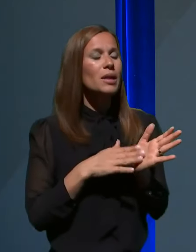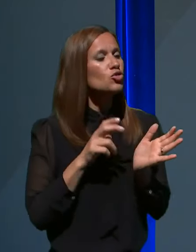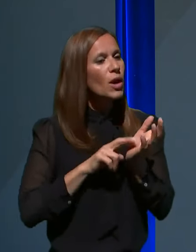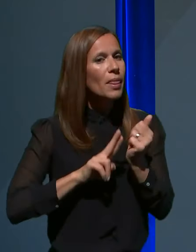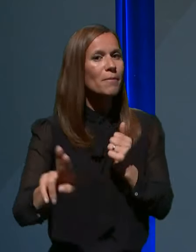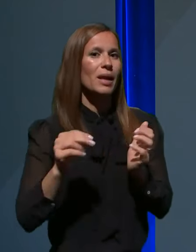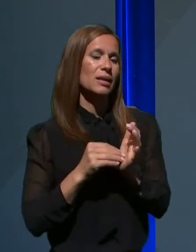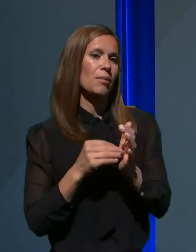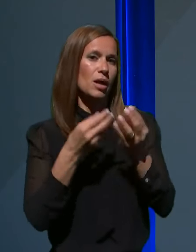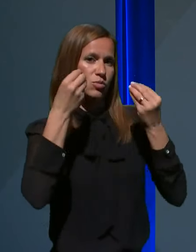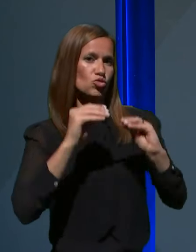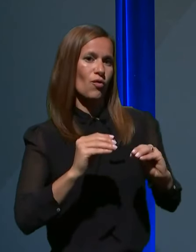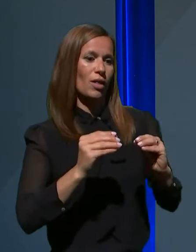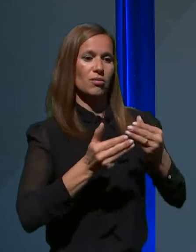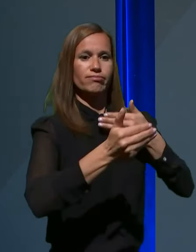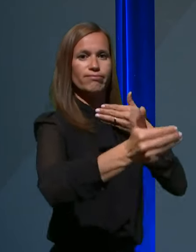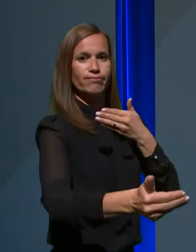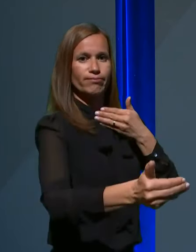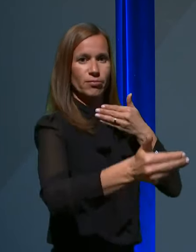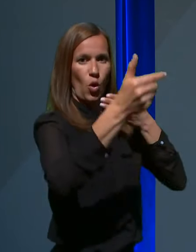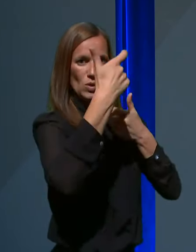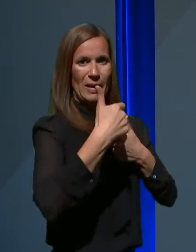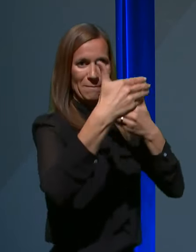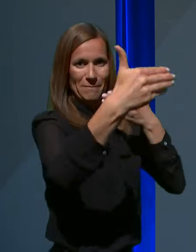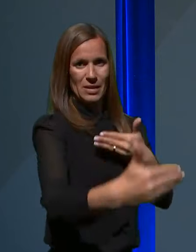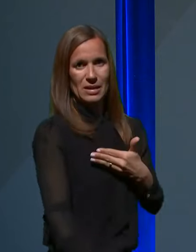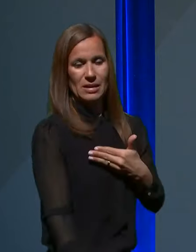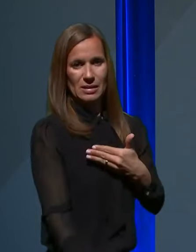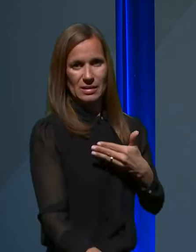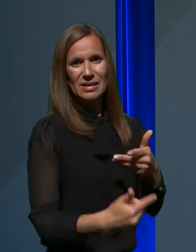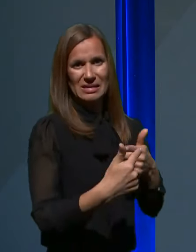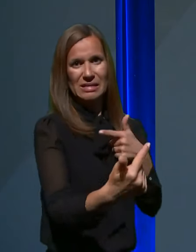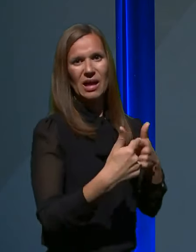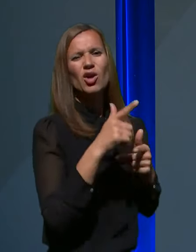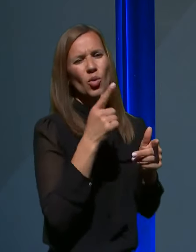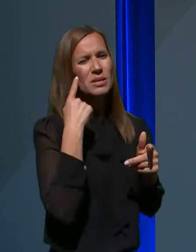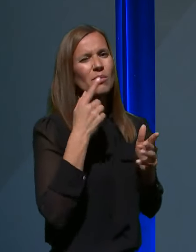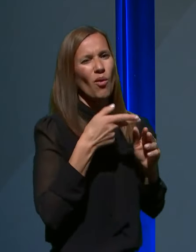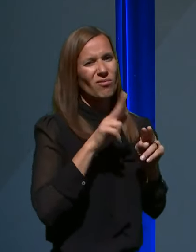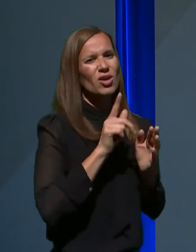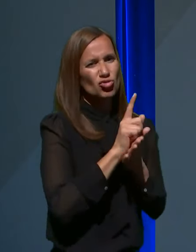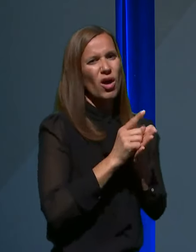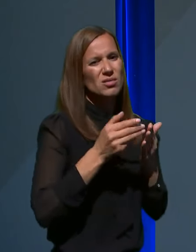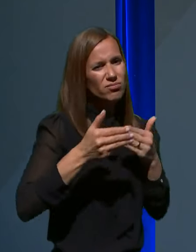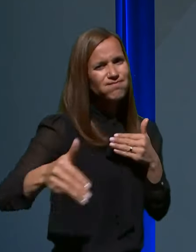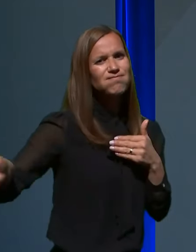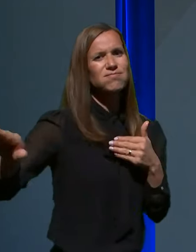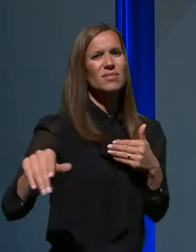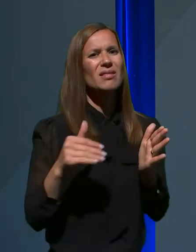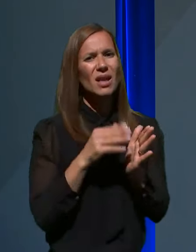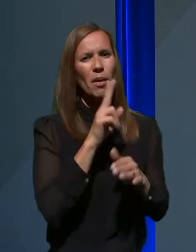In jaz se bojim, da bo to stalnica v nekem daljšem časovnem obdobju, da se bomo morali ustrezno varovati,